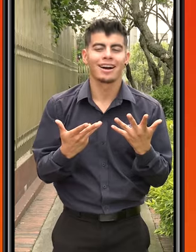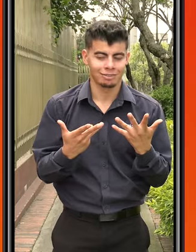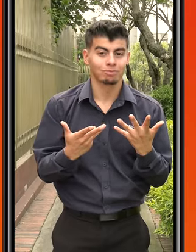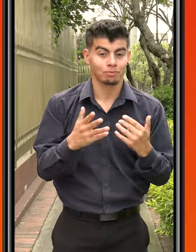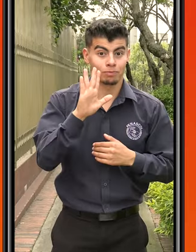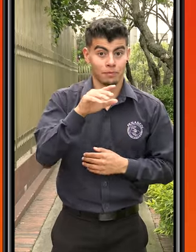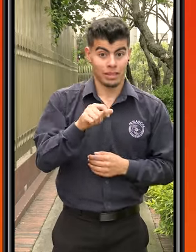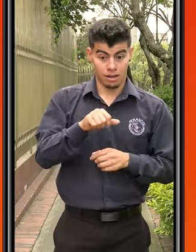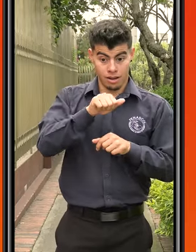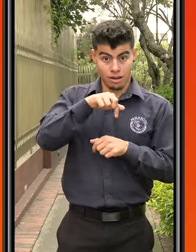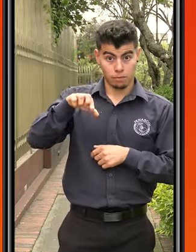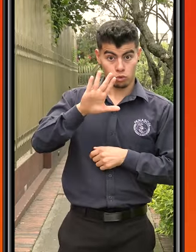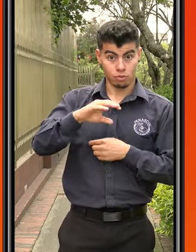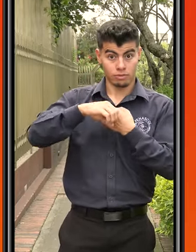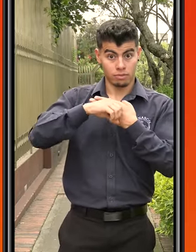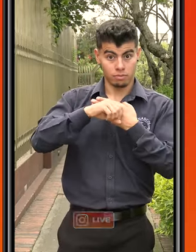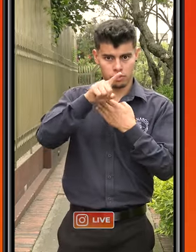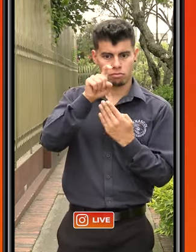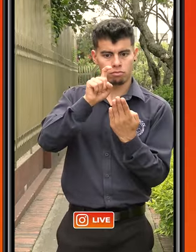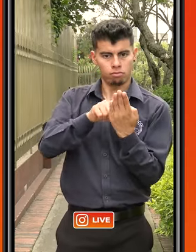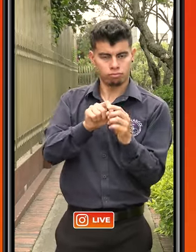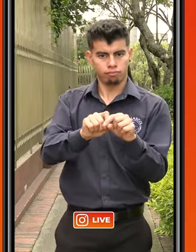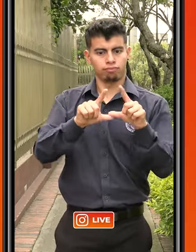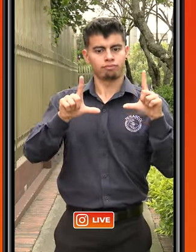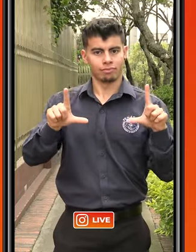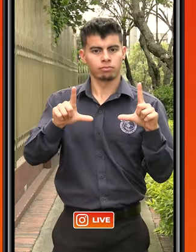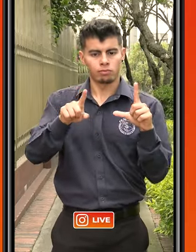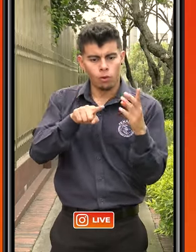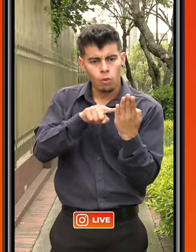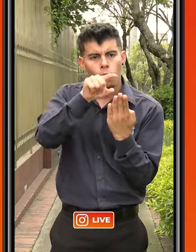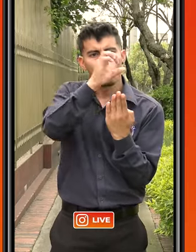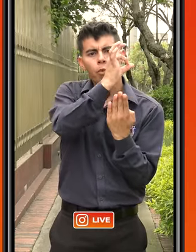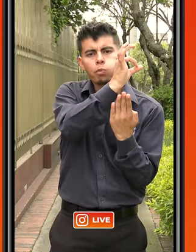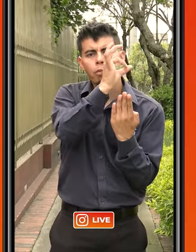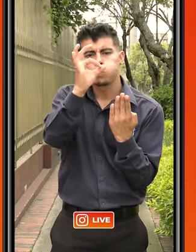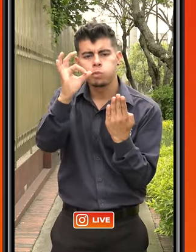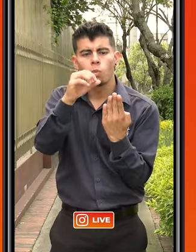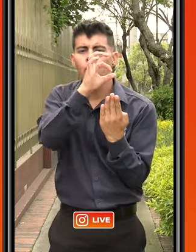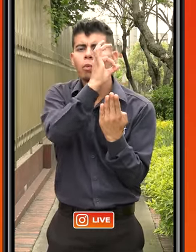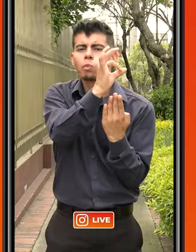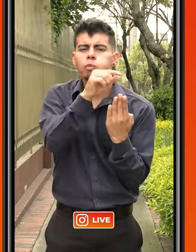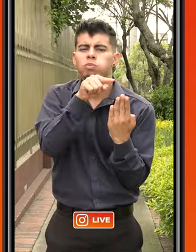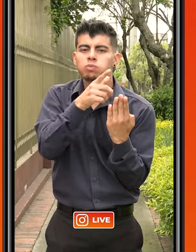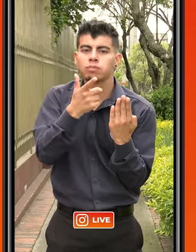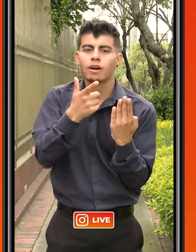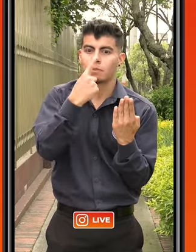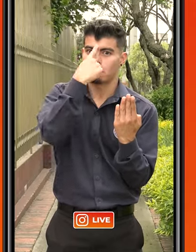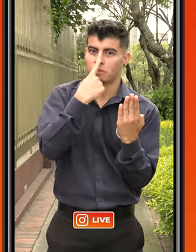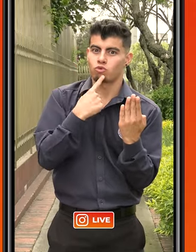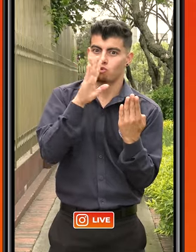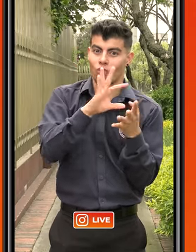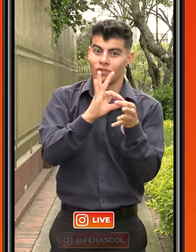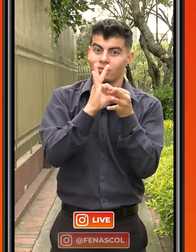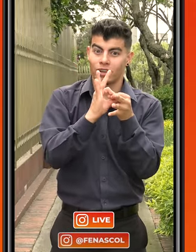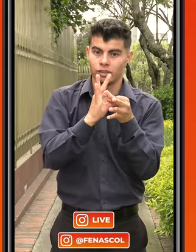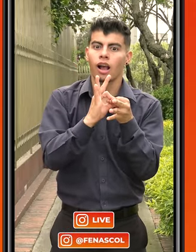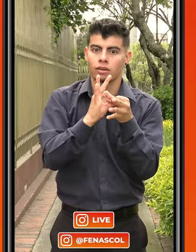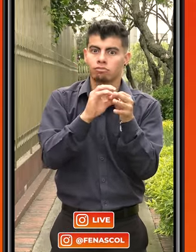debes abrir Instagram y en la parte superior de la pantalla verás unos círculos. Verás que uno de esos círculos es el perfil de